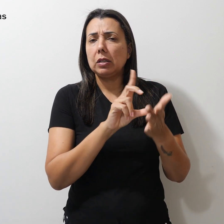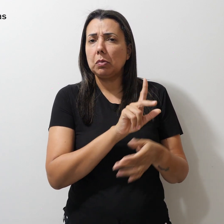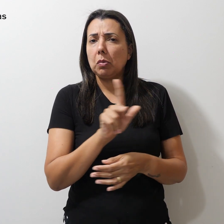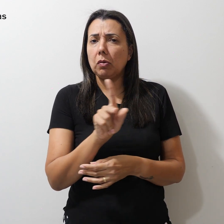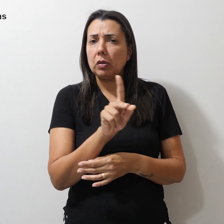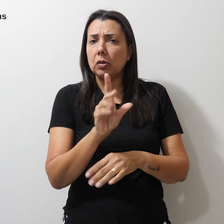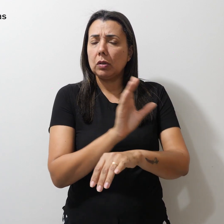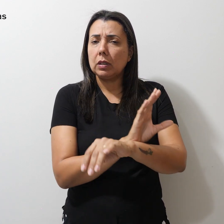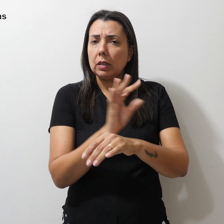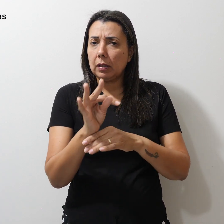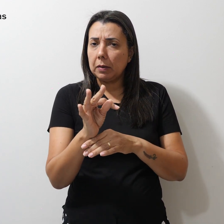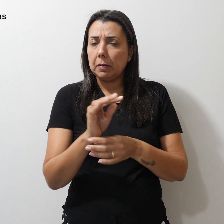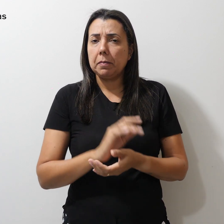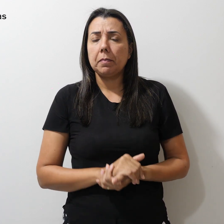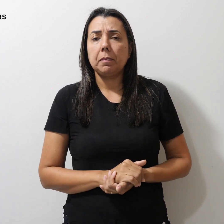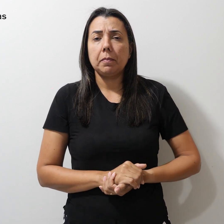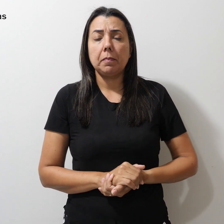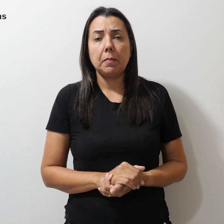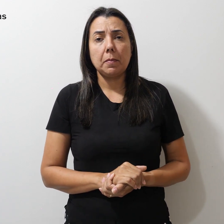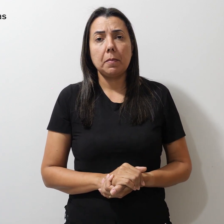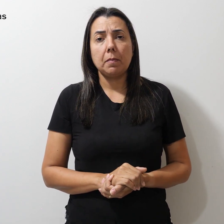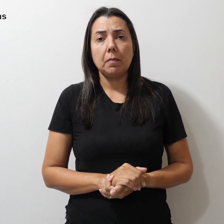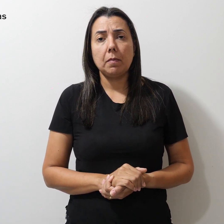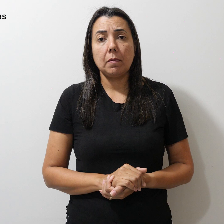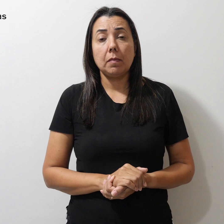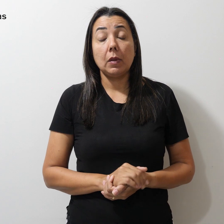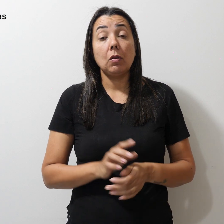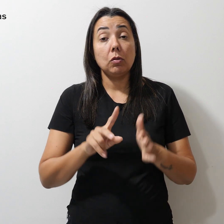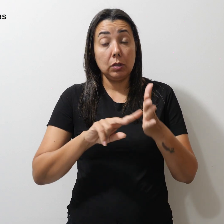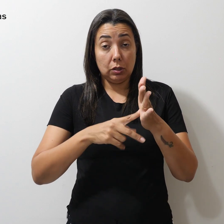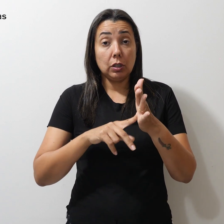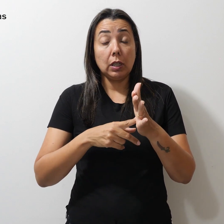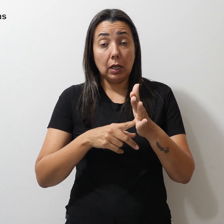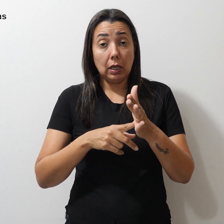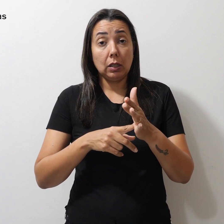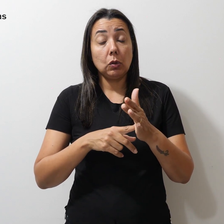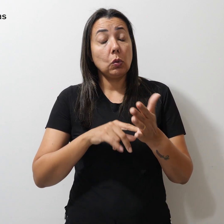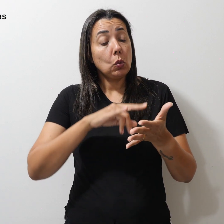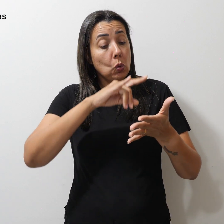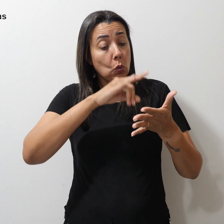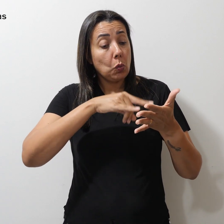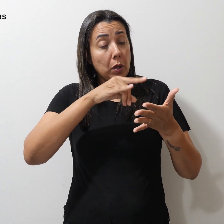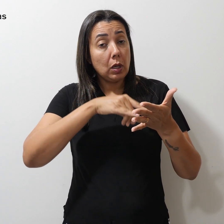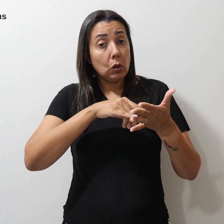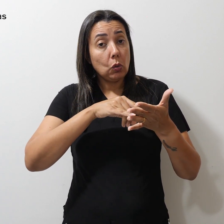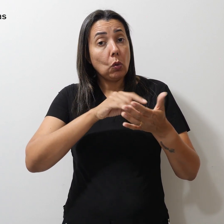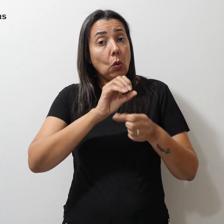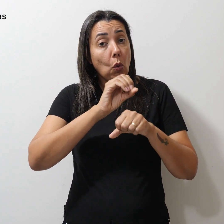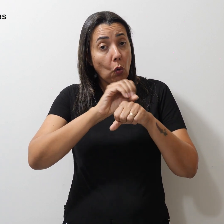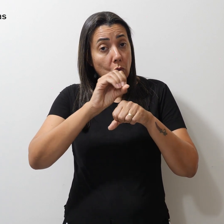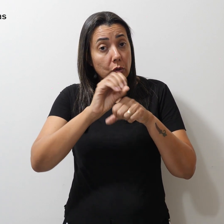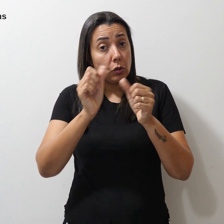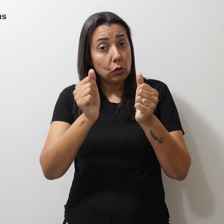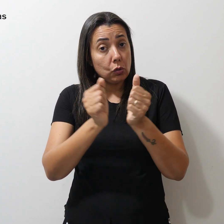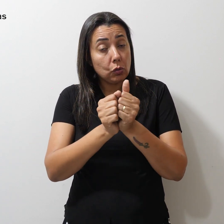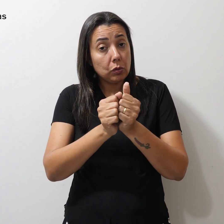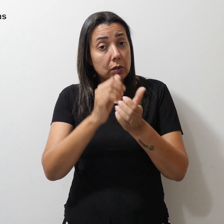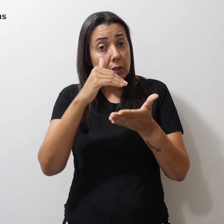do contrato temporário. O Simpro protocolou ofício junto à Secretaria de Educação